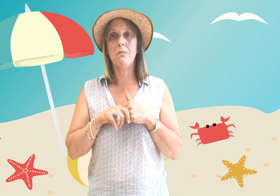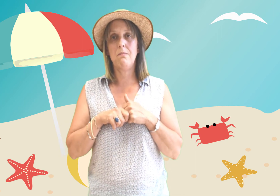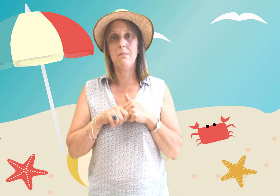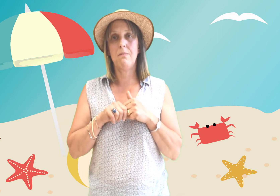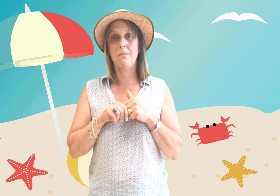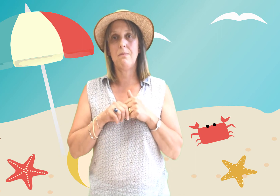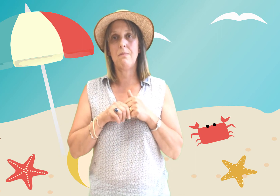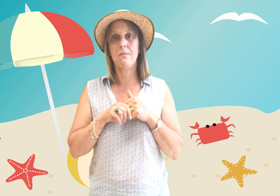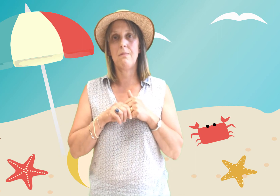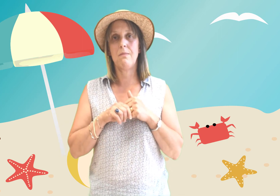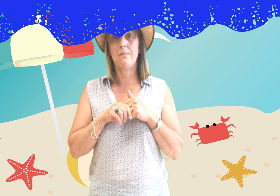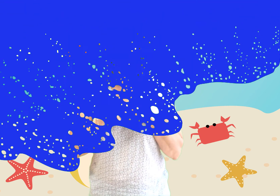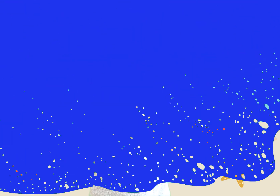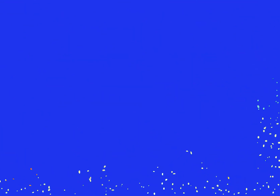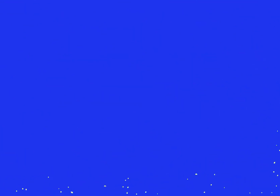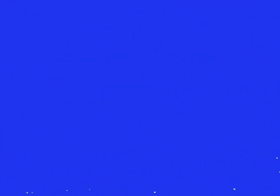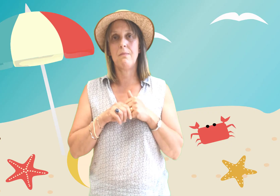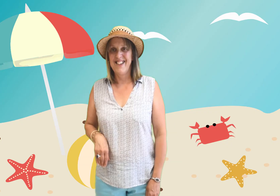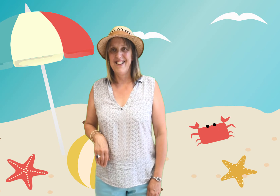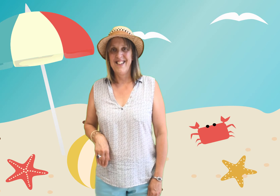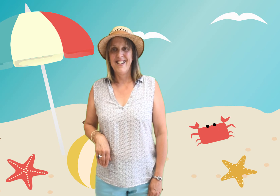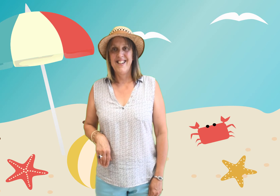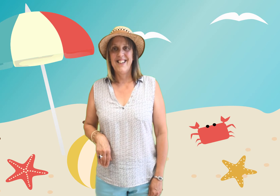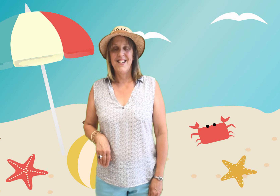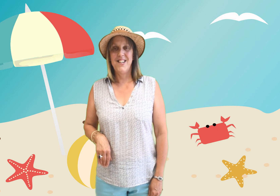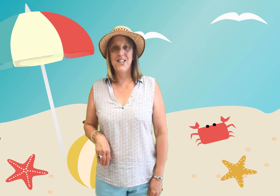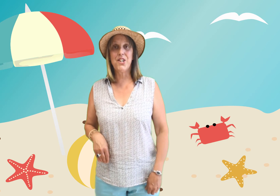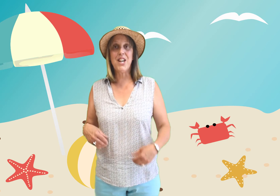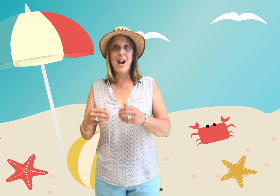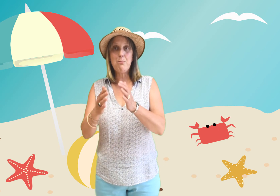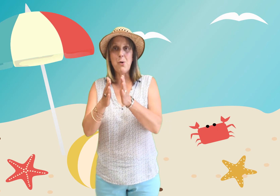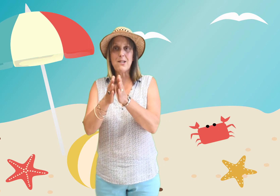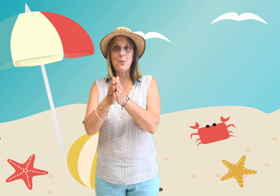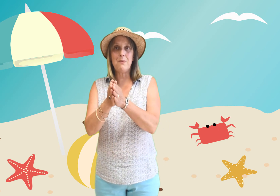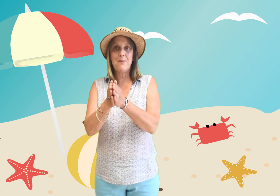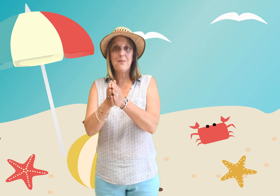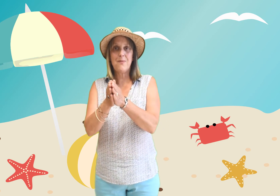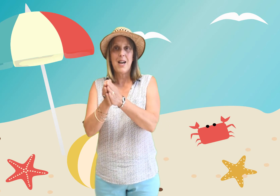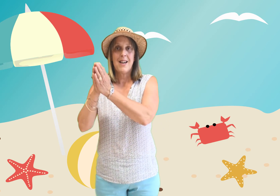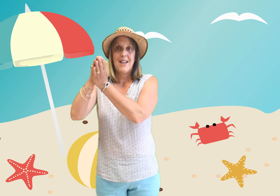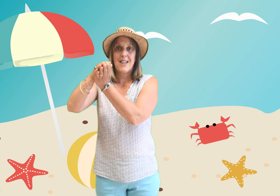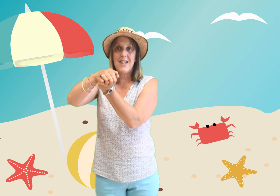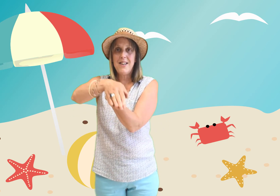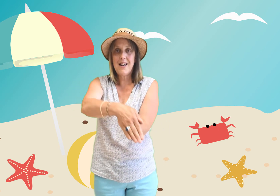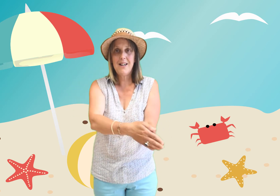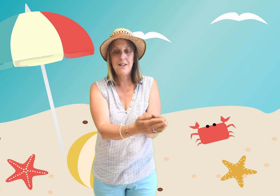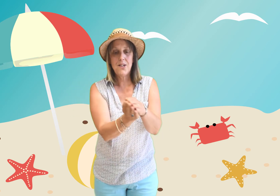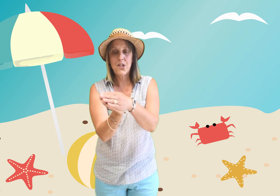j'ai un poisson qui nage